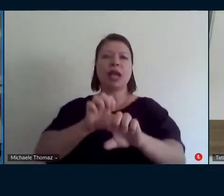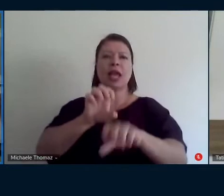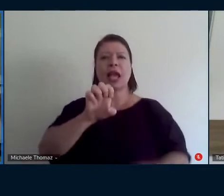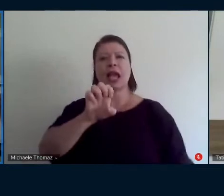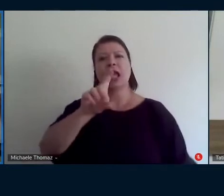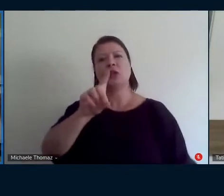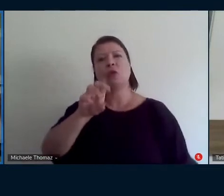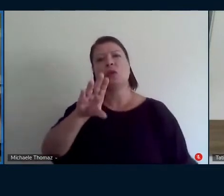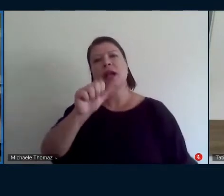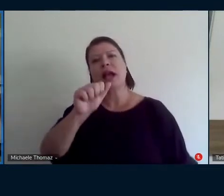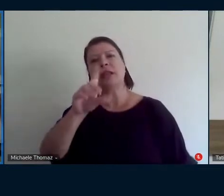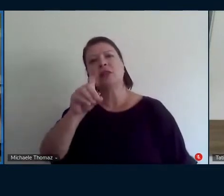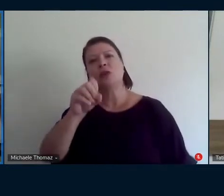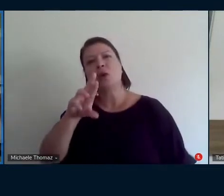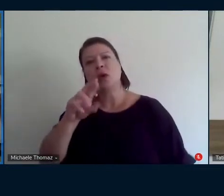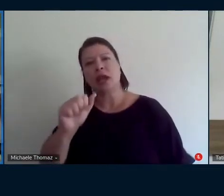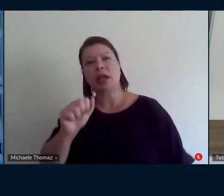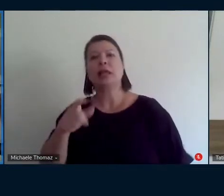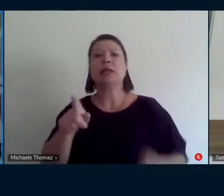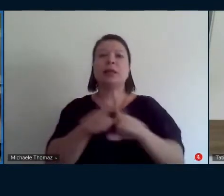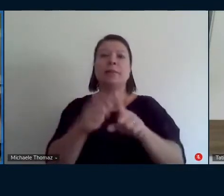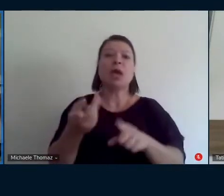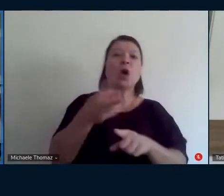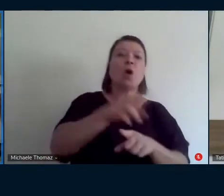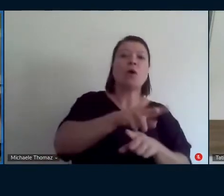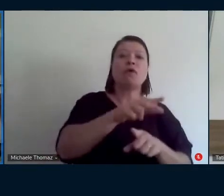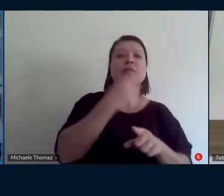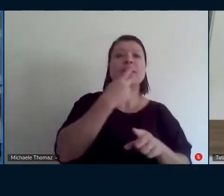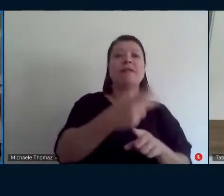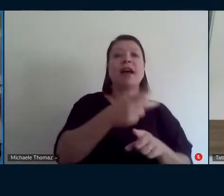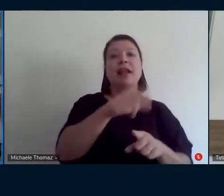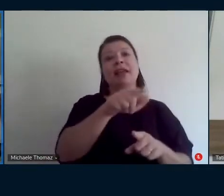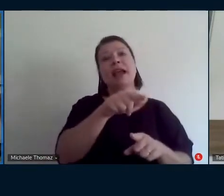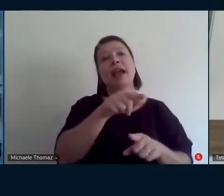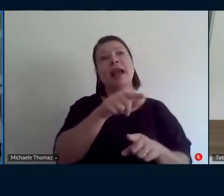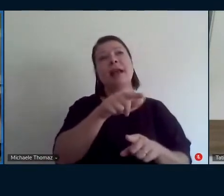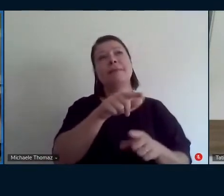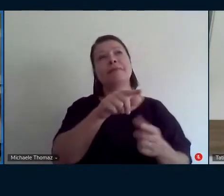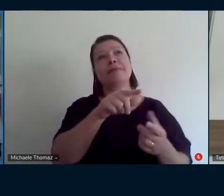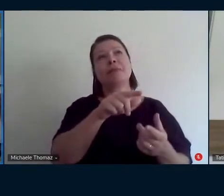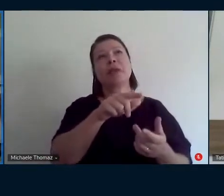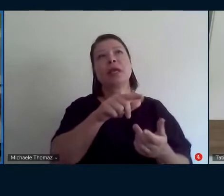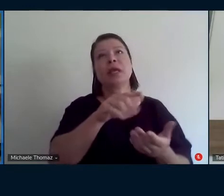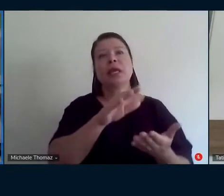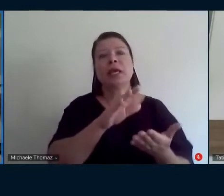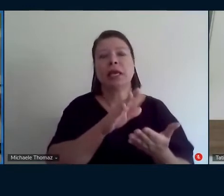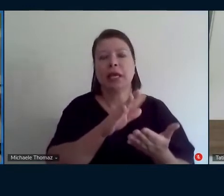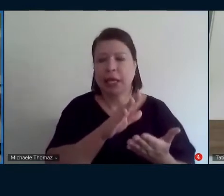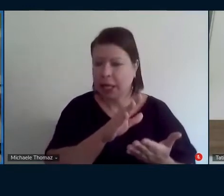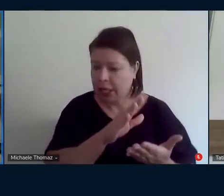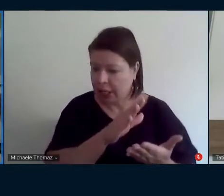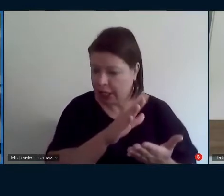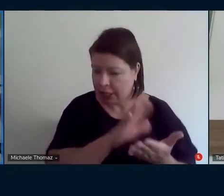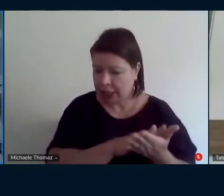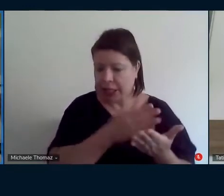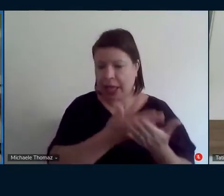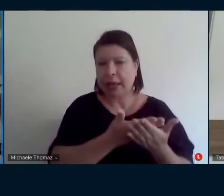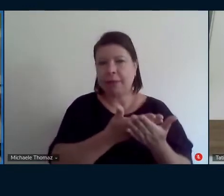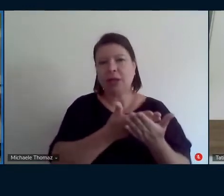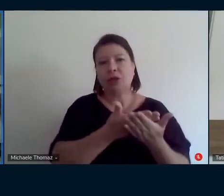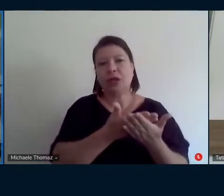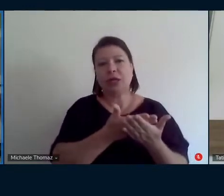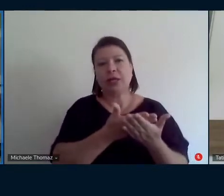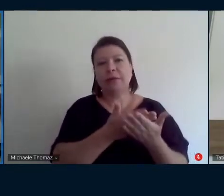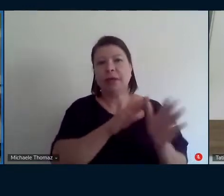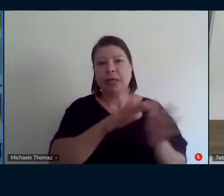educadora tem uma discussão que tangencia eu acho que é essa coisa do estatuto de como